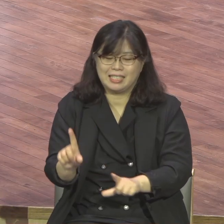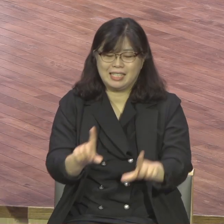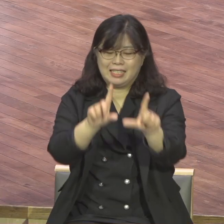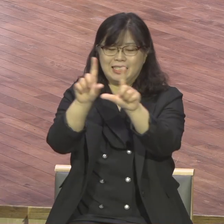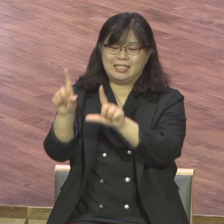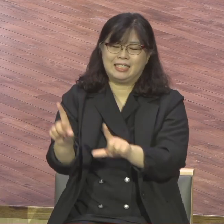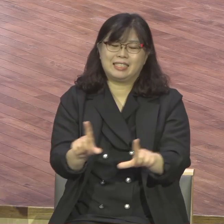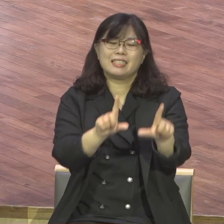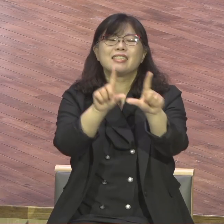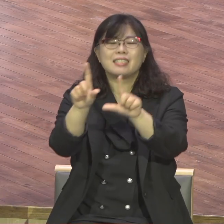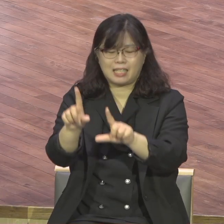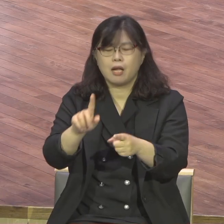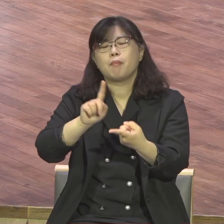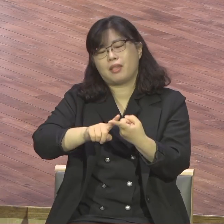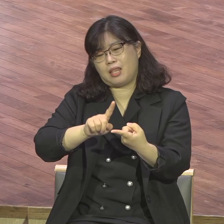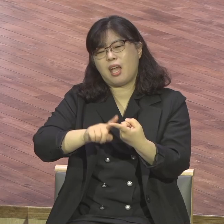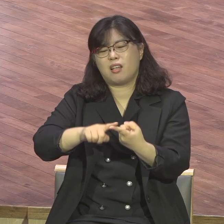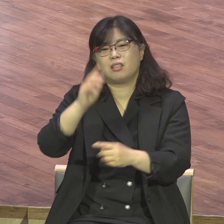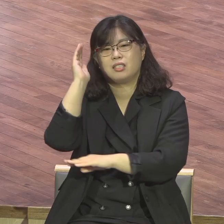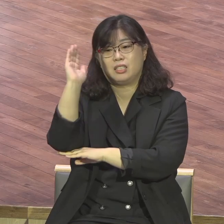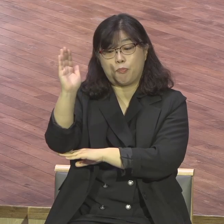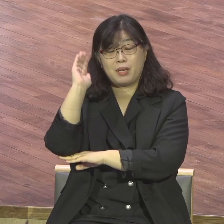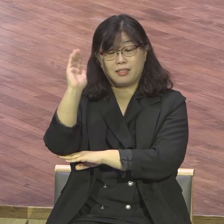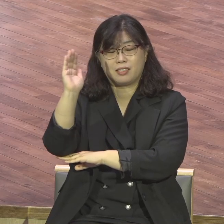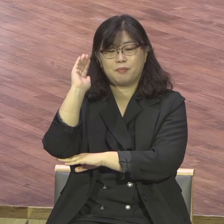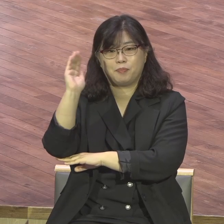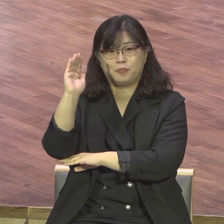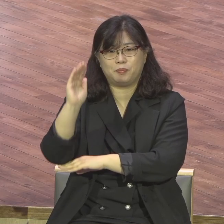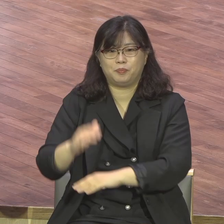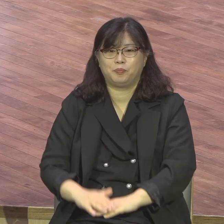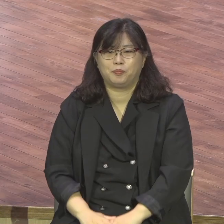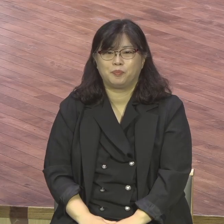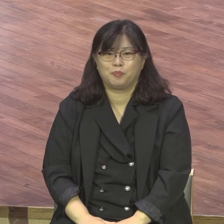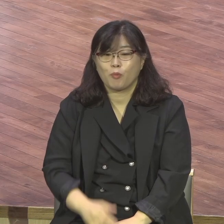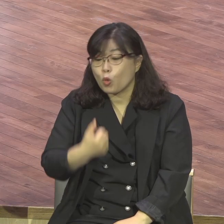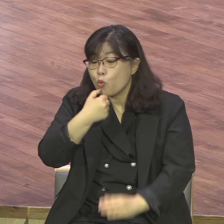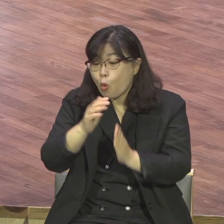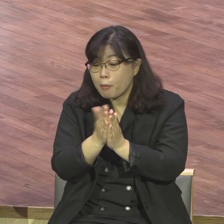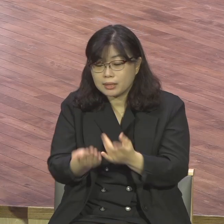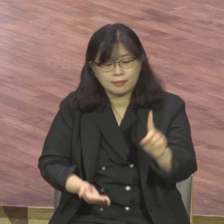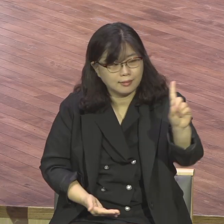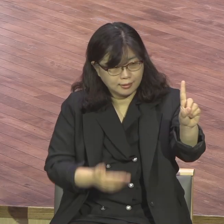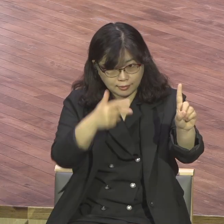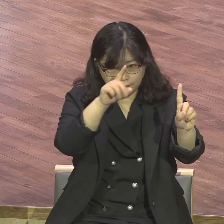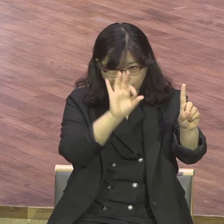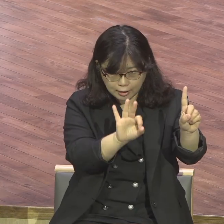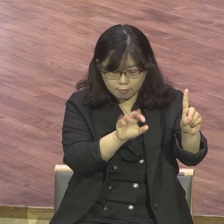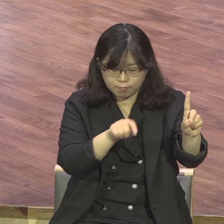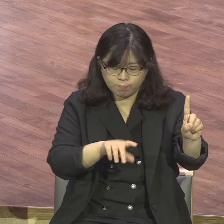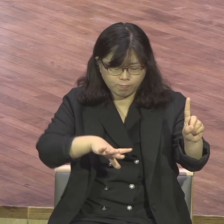로마스 1장에서 오직 의인은 믿음으로 말며마 살리라